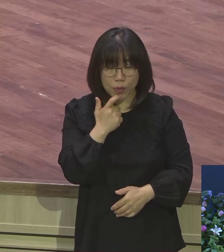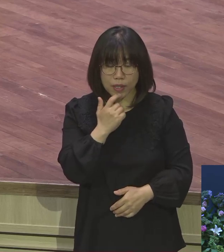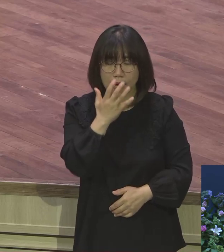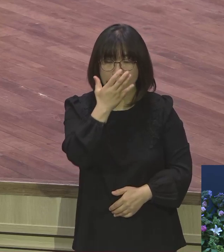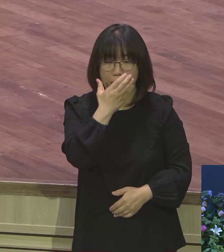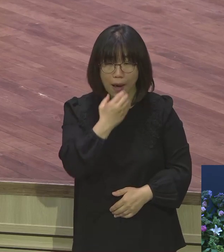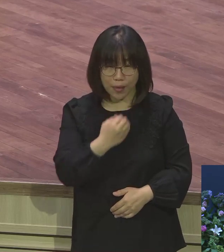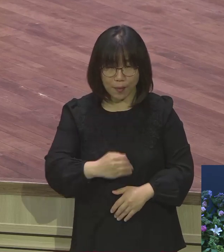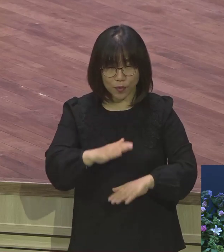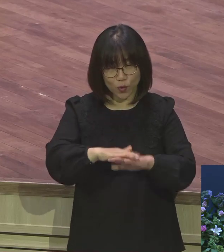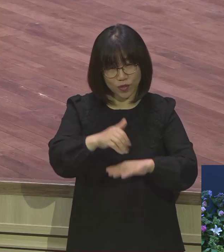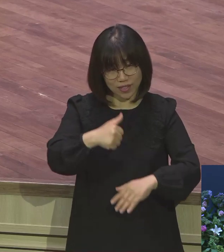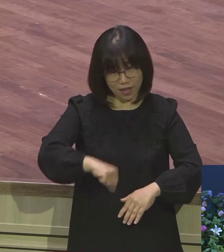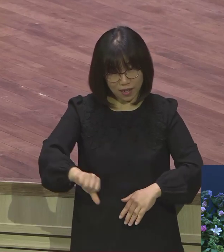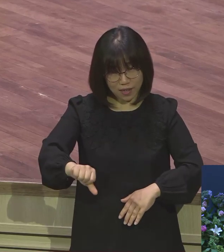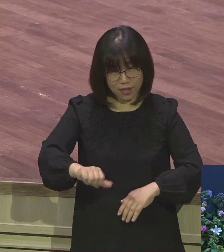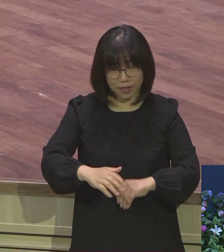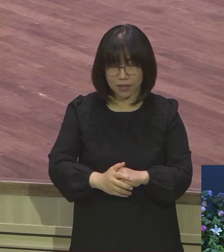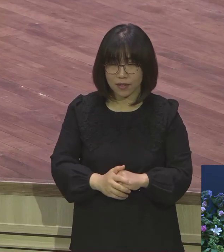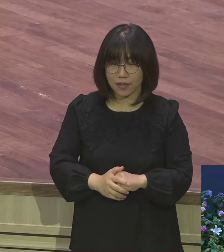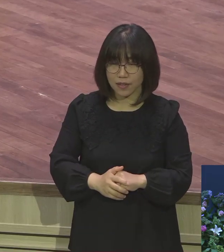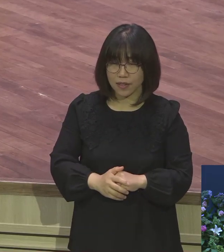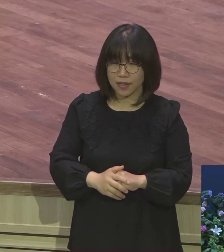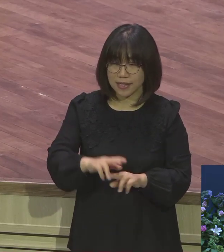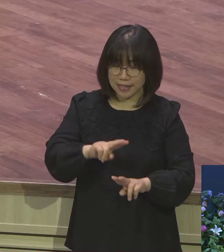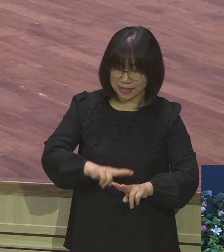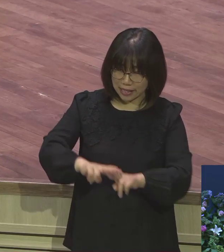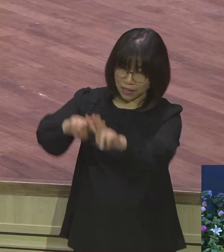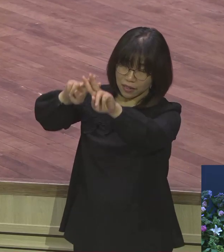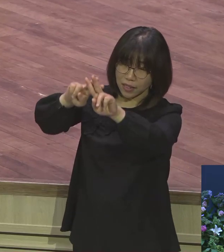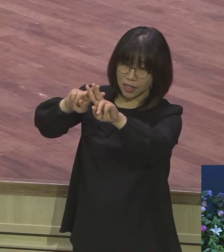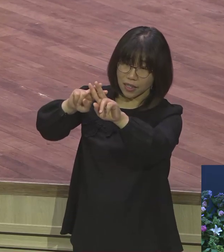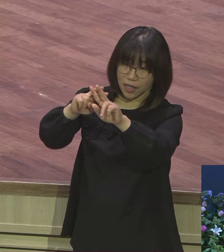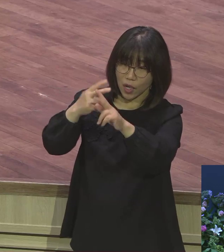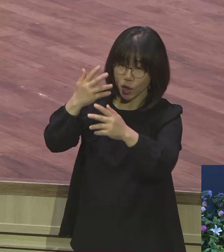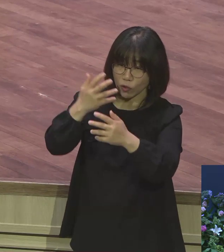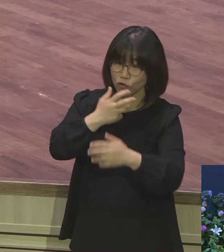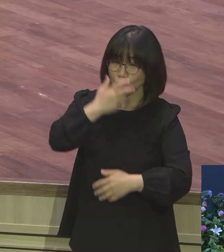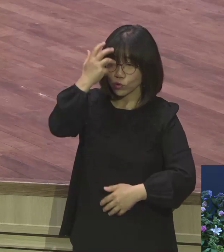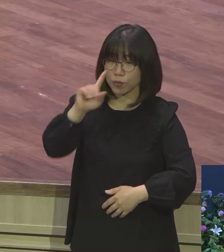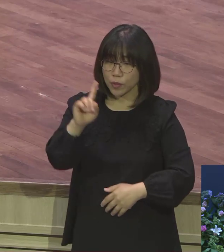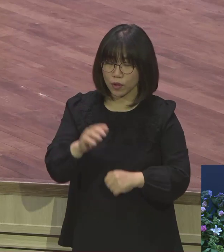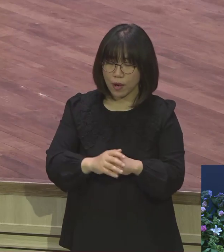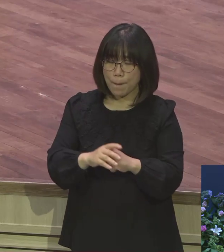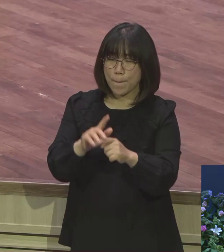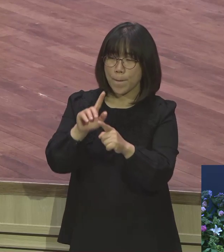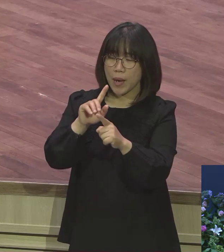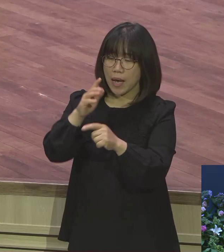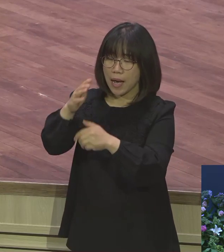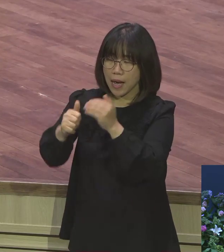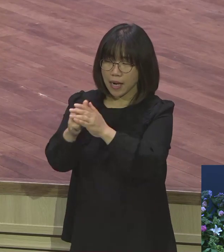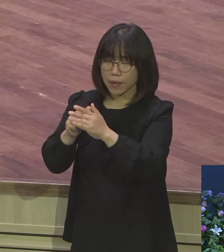손자잖아요 사닥다리 환상은요 말씀과 약속을 동반한 환상이었어요